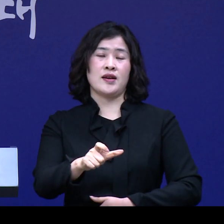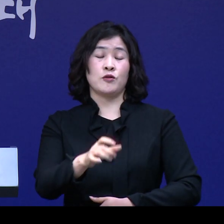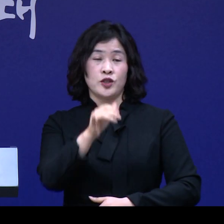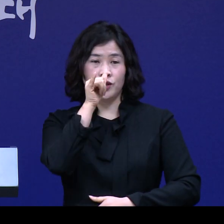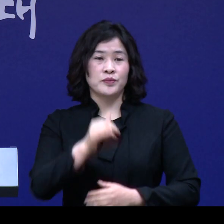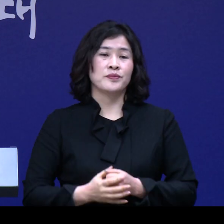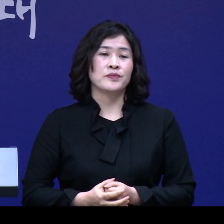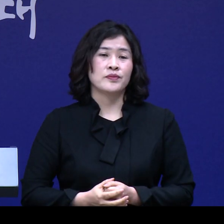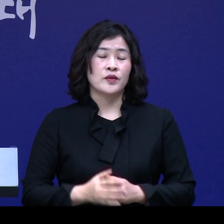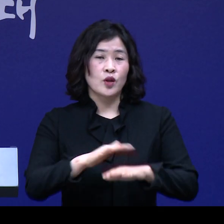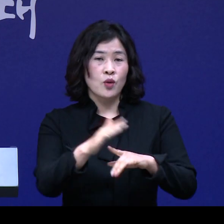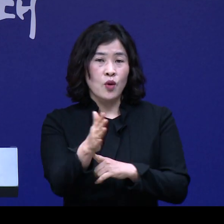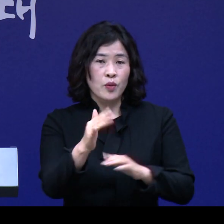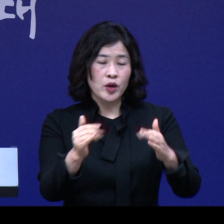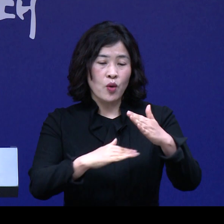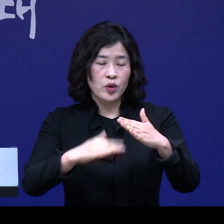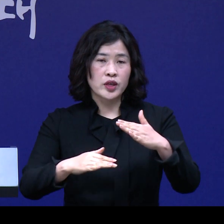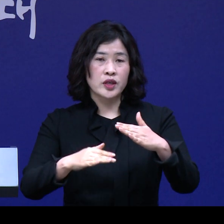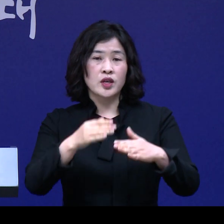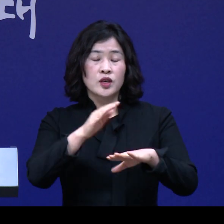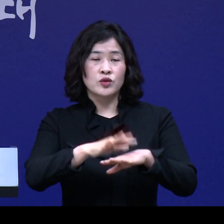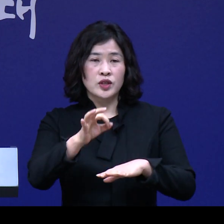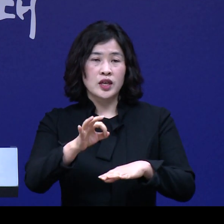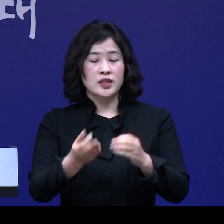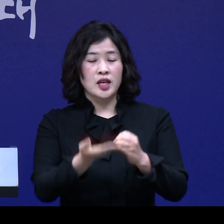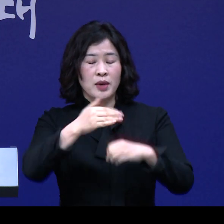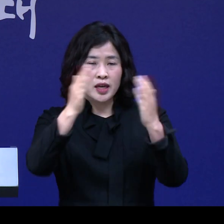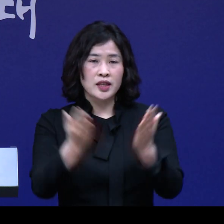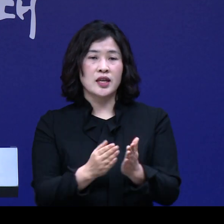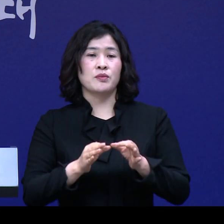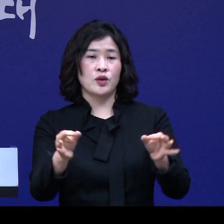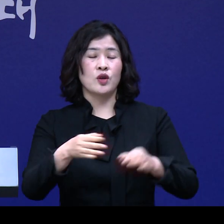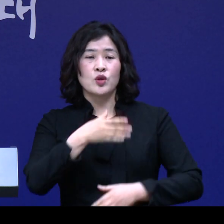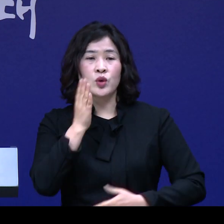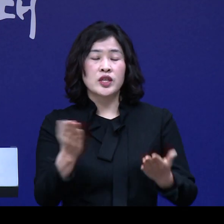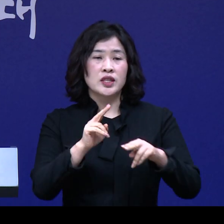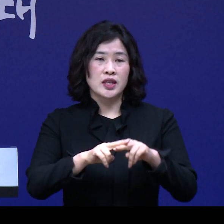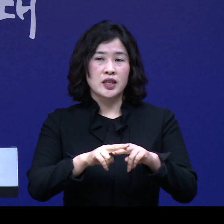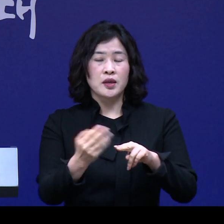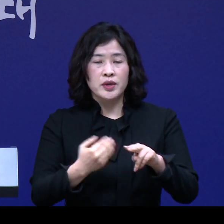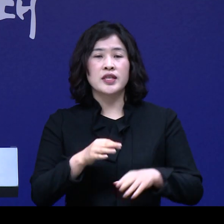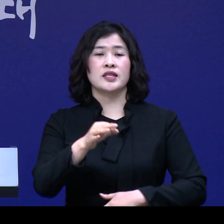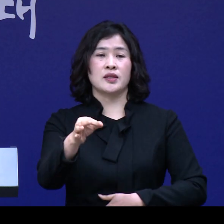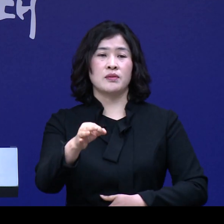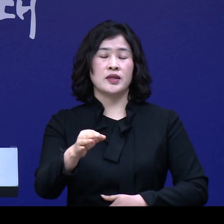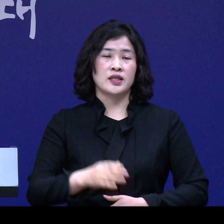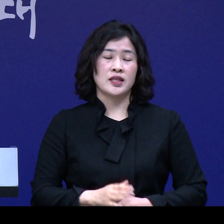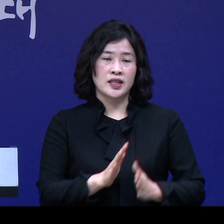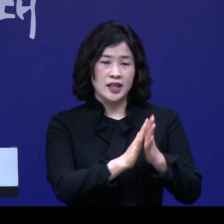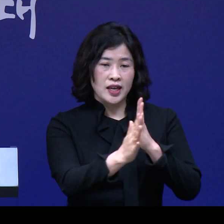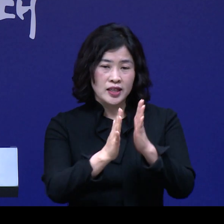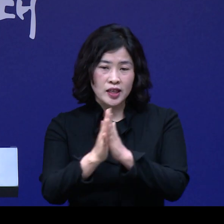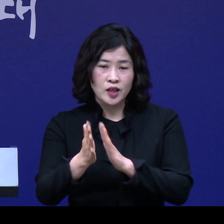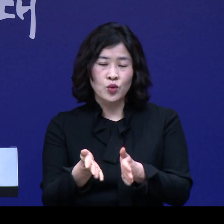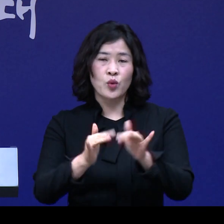있으며 농어민 공익수당 상반기 전액지급, 노인 일자리 활동비 선지급, 나란히 나란히